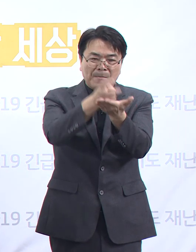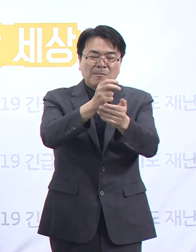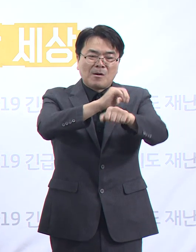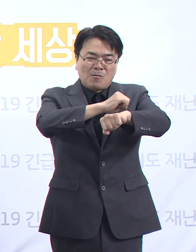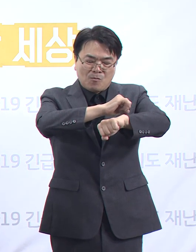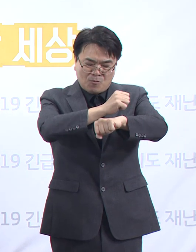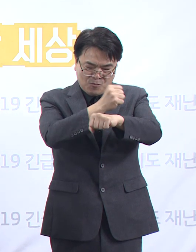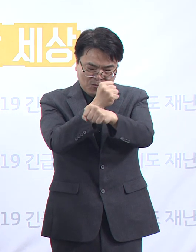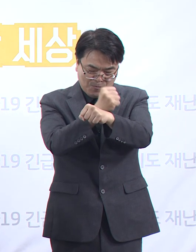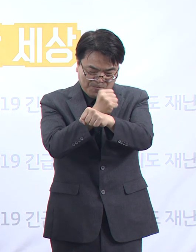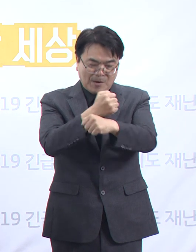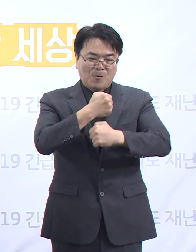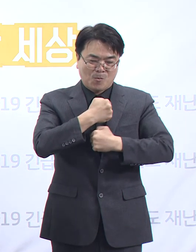지켜주십시오. 감사합니다.